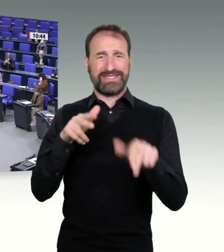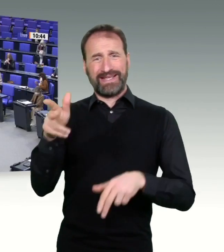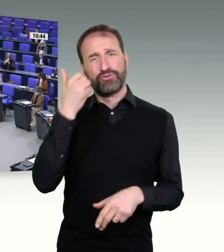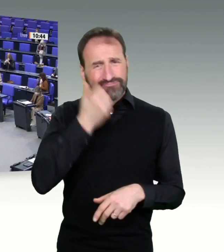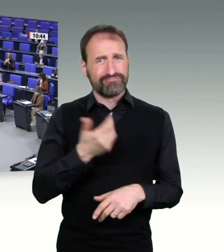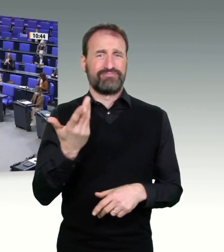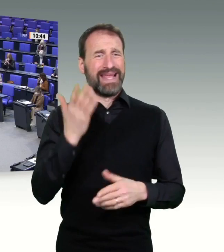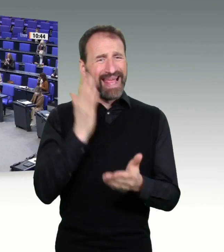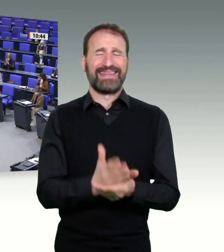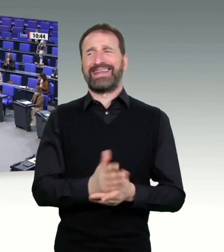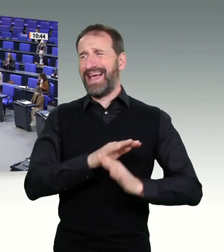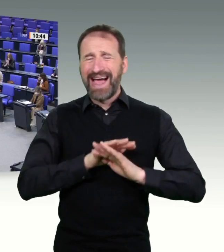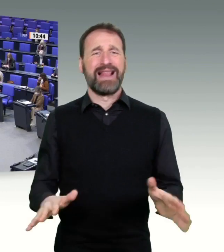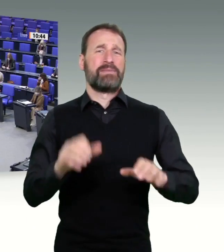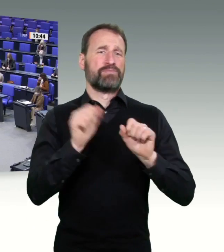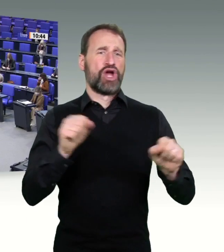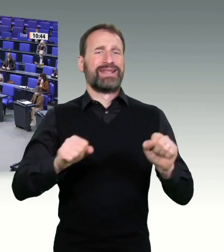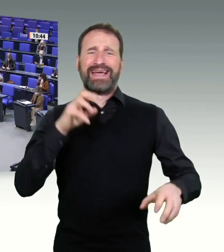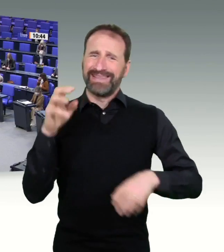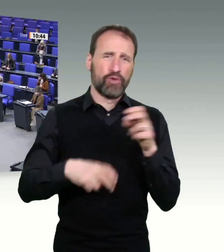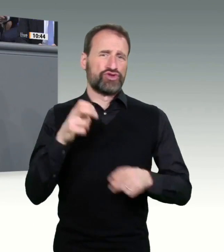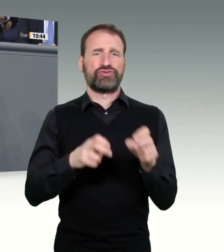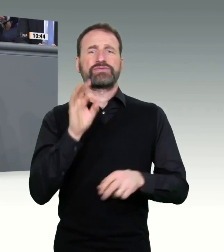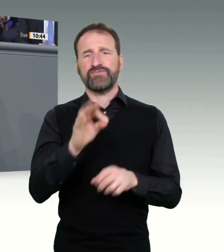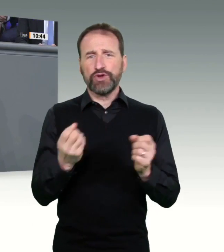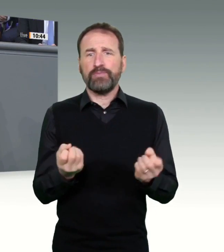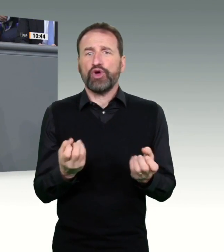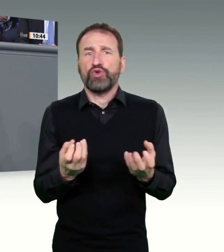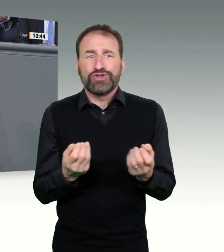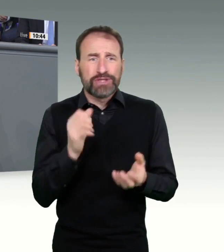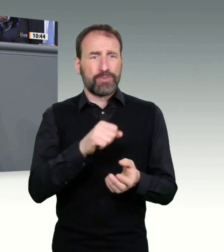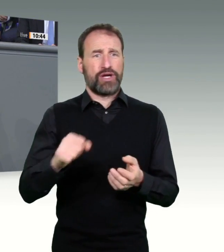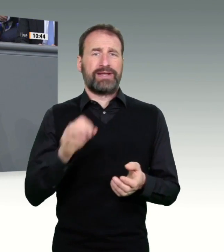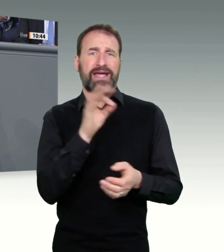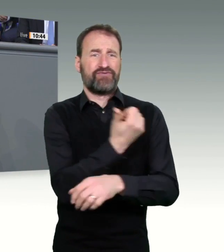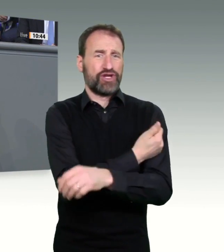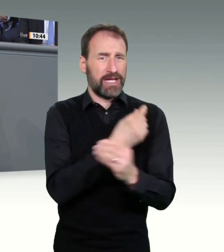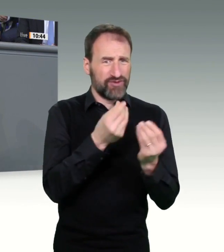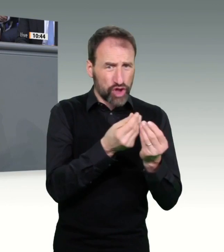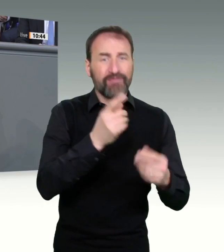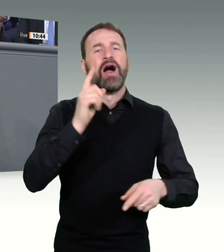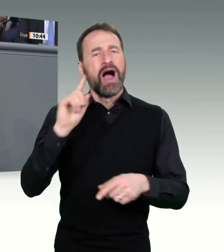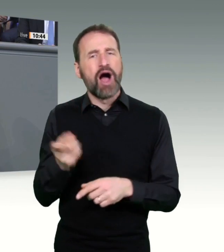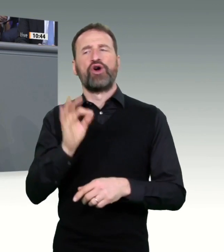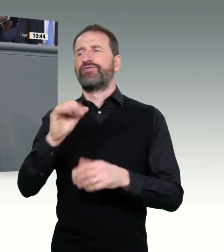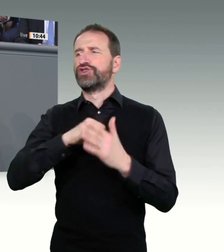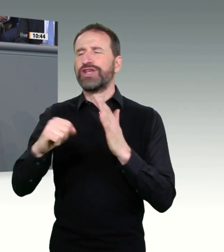erfolgreichen Bekämpfung der Pandemie reicht es nicht aus, alle Menschen in Deutschland zu impfen. Wir müssen auch an die Menschen in den